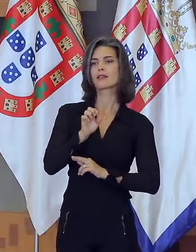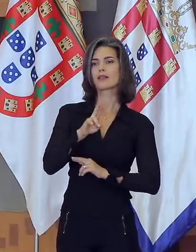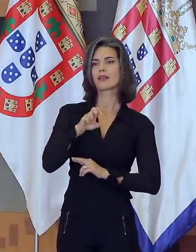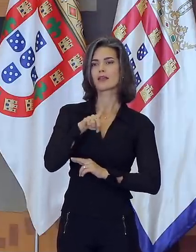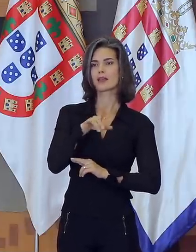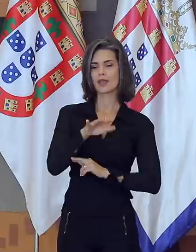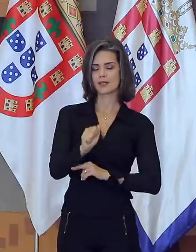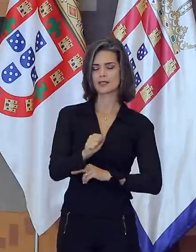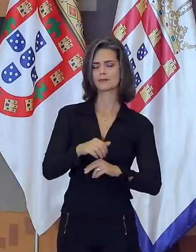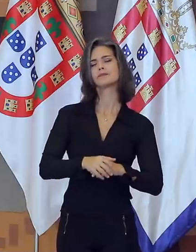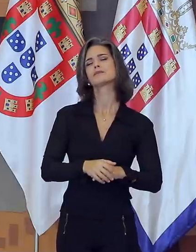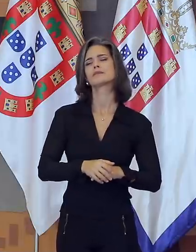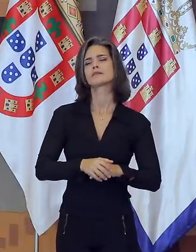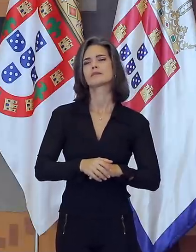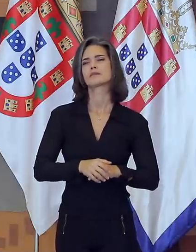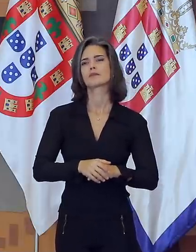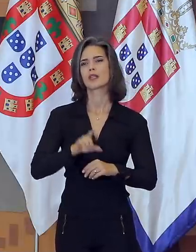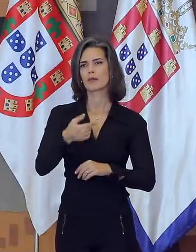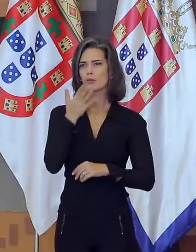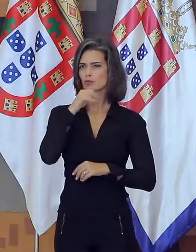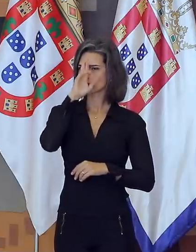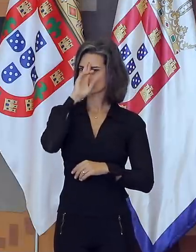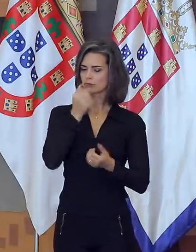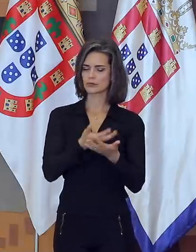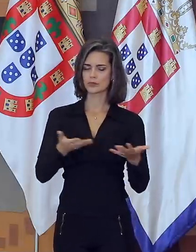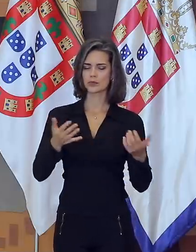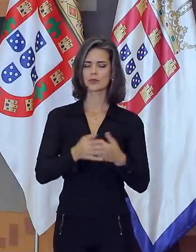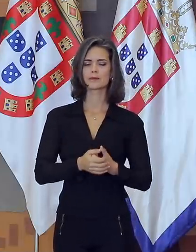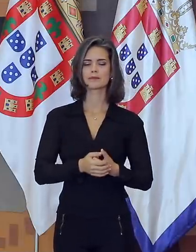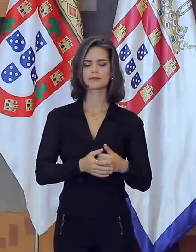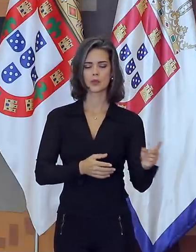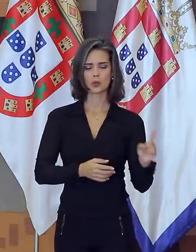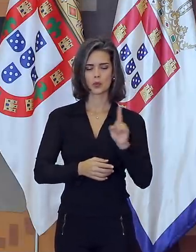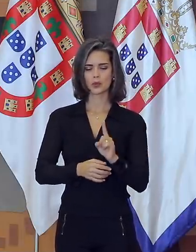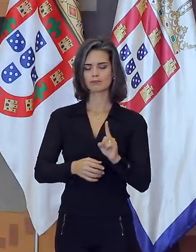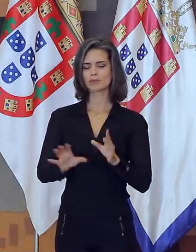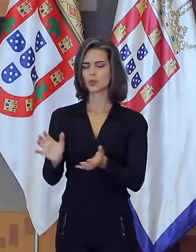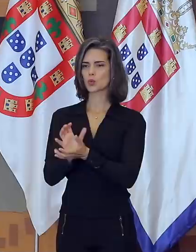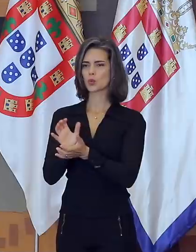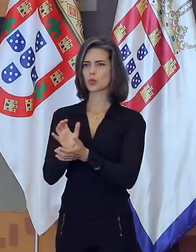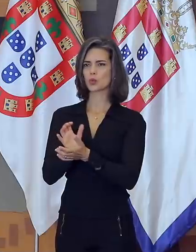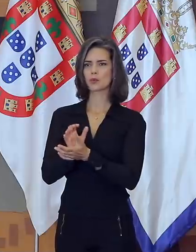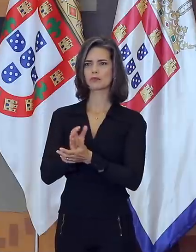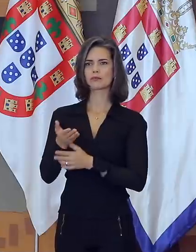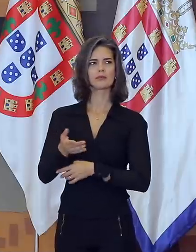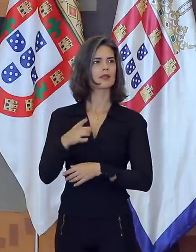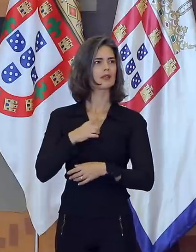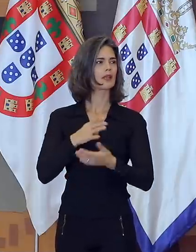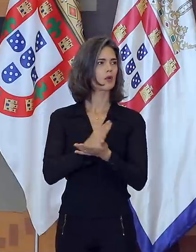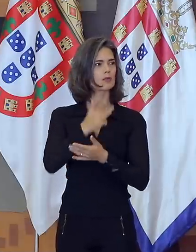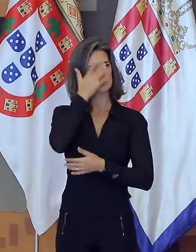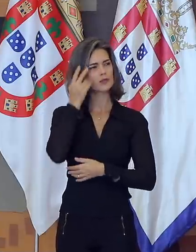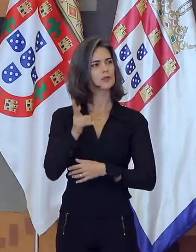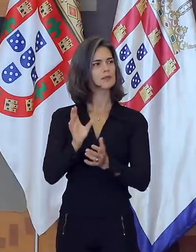almoço que nos foi oferecido, ela dizia para alguém da turma, e alguns colegas de turma aqui, o embaixador Pedro Voni, o